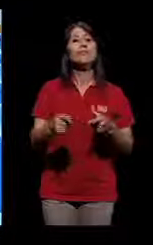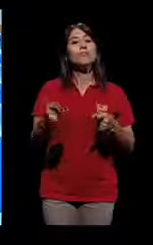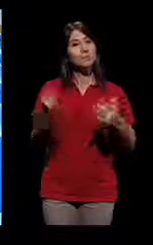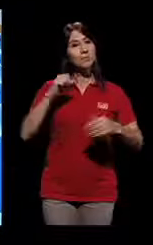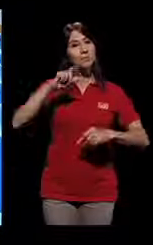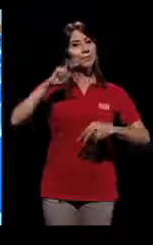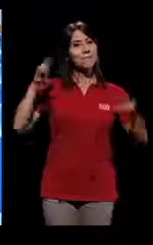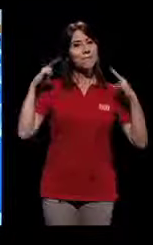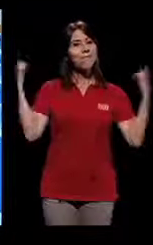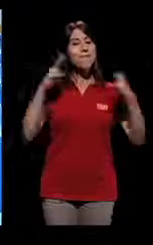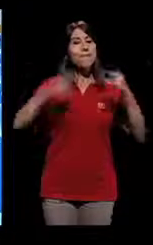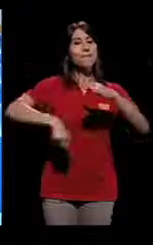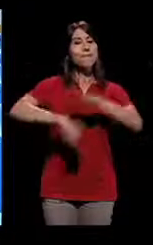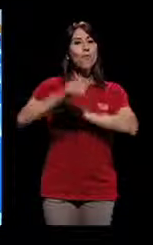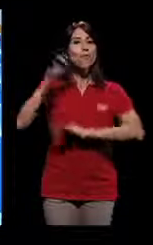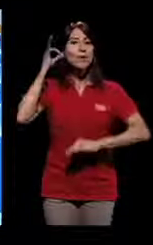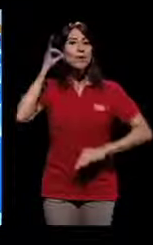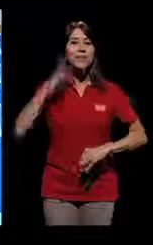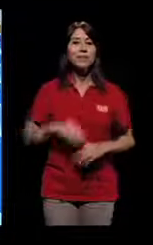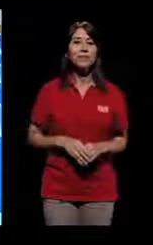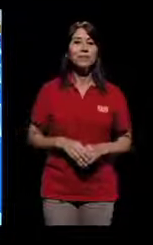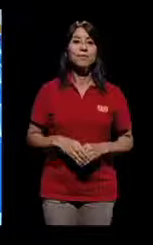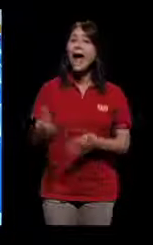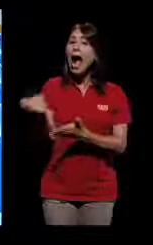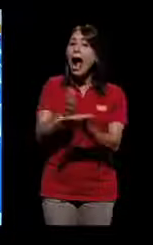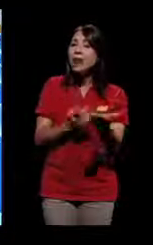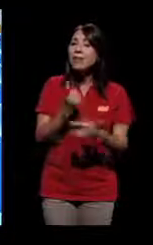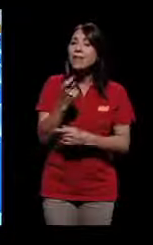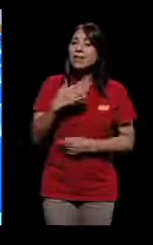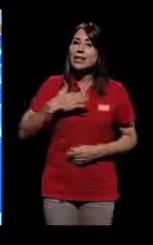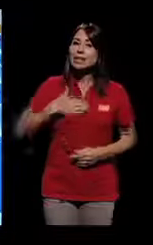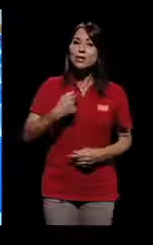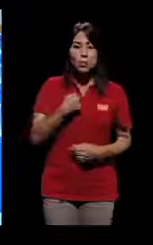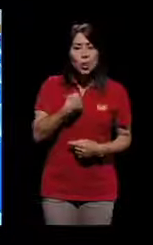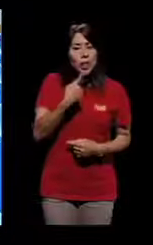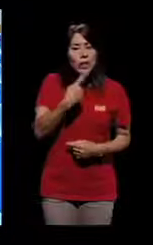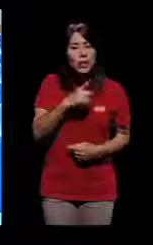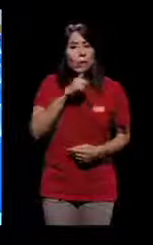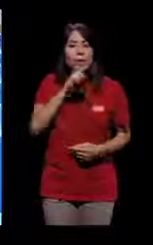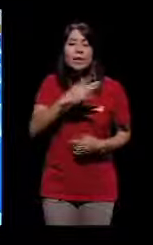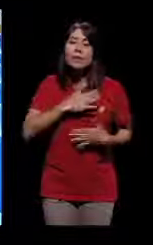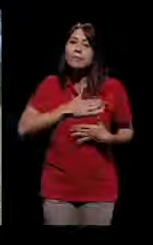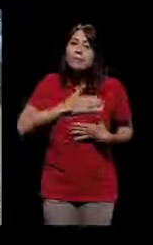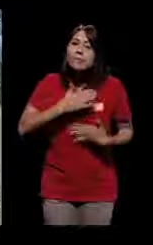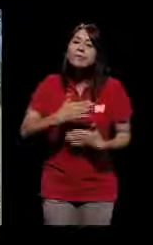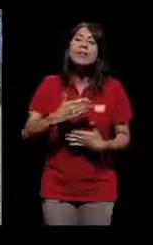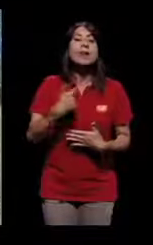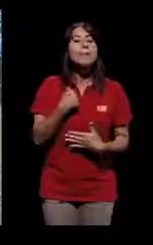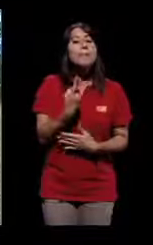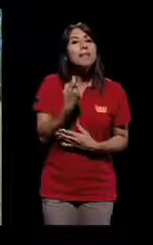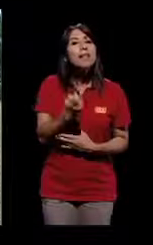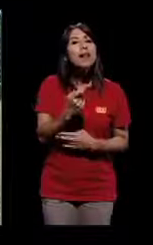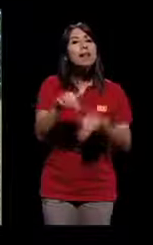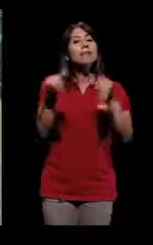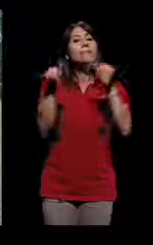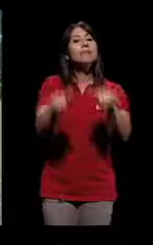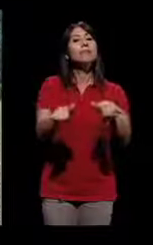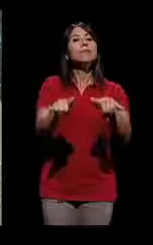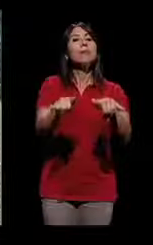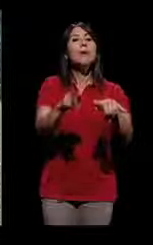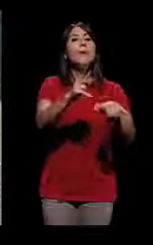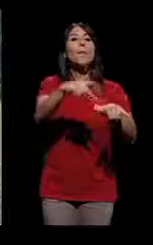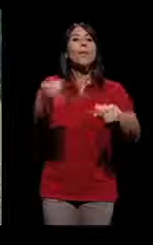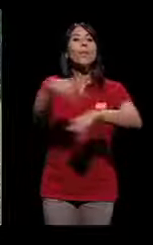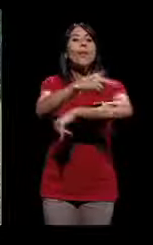momento para mí. Y lo sigo diciendo. Así que viva el fútbol femenino. Y algo que yo